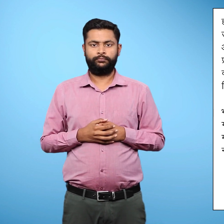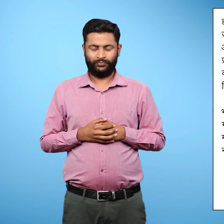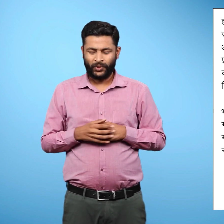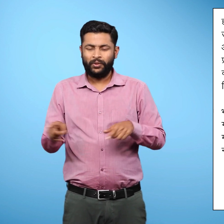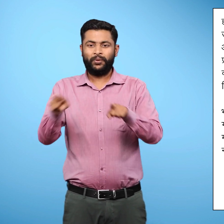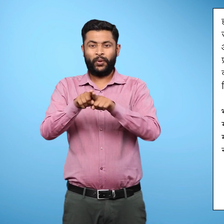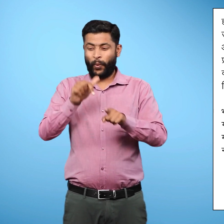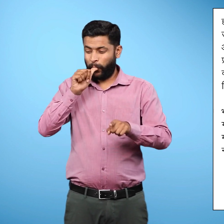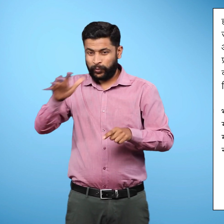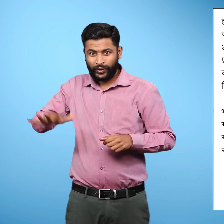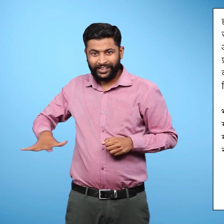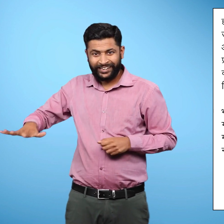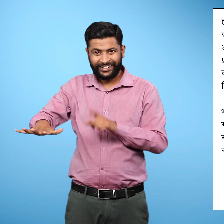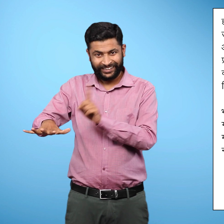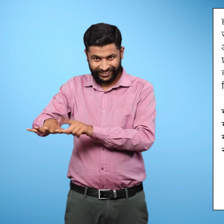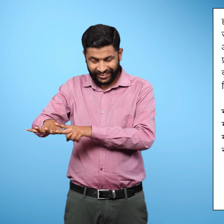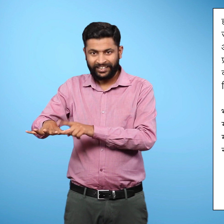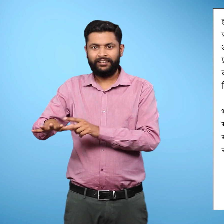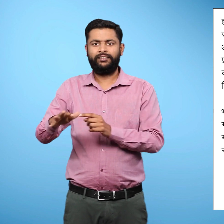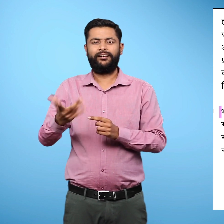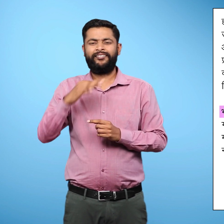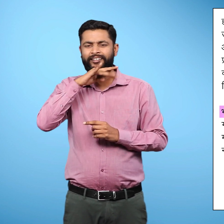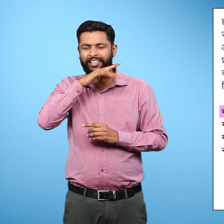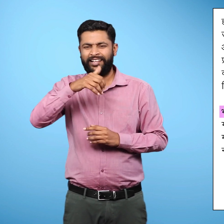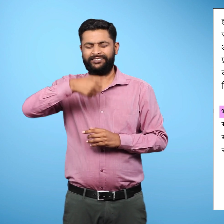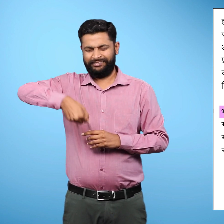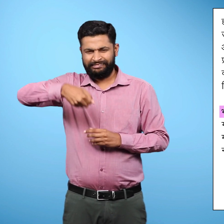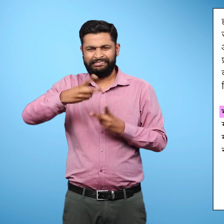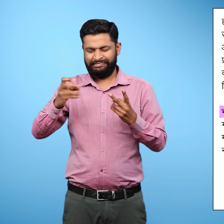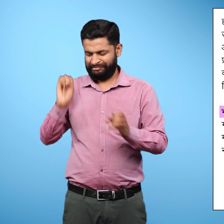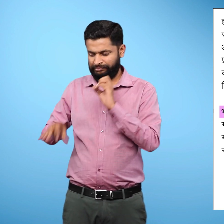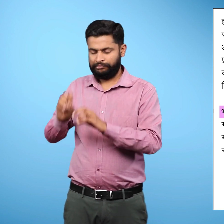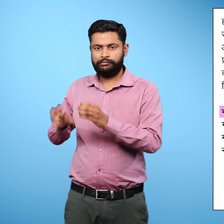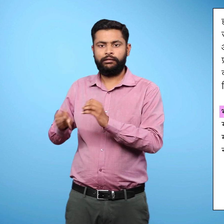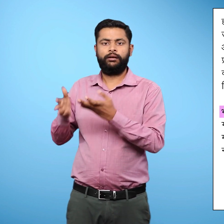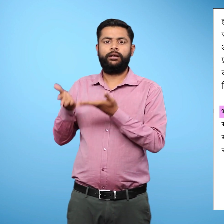इसी प्रकार हम लोग कूड़ा किसी भी भूमी पर या पानी में फेंग देते हैं,